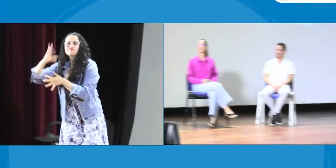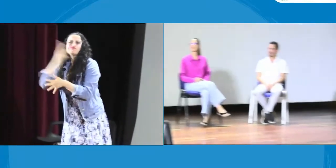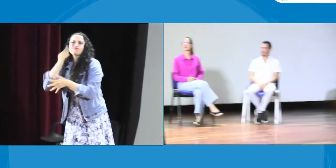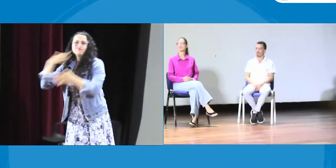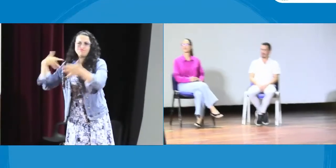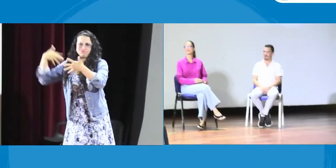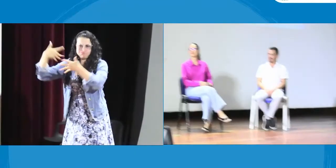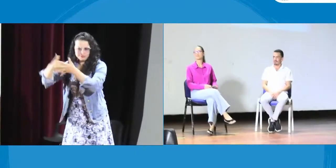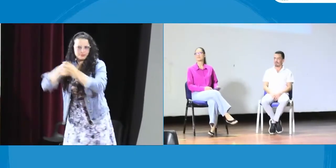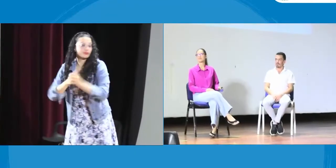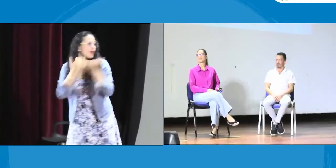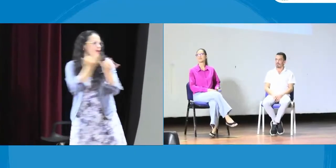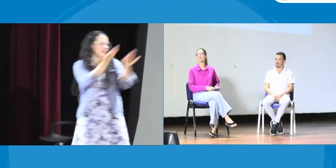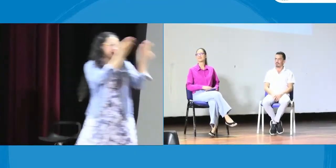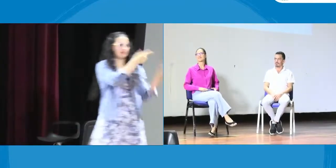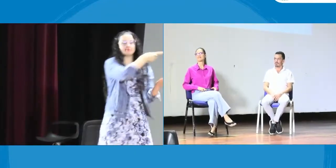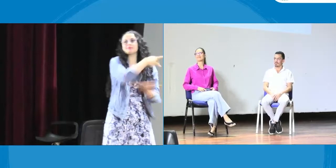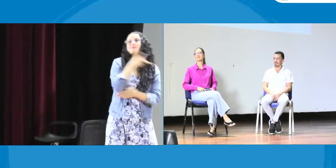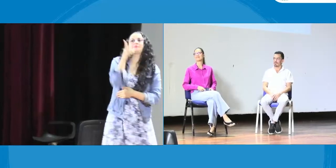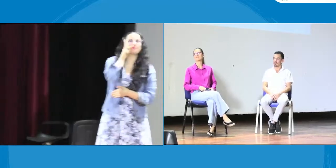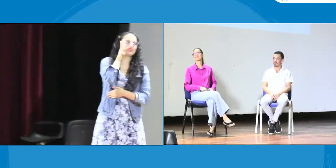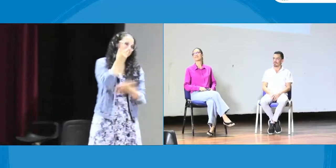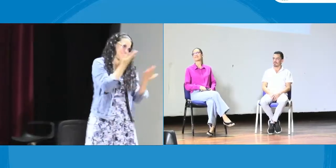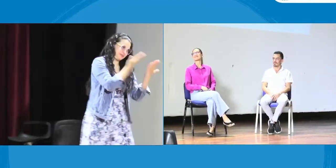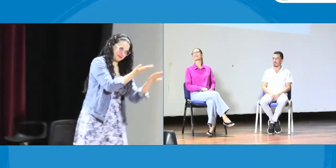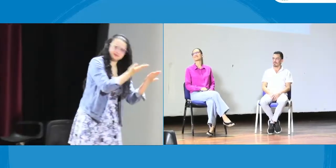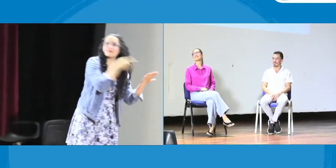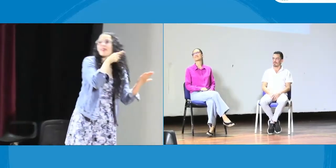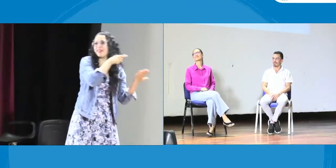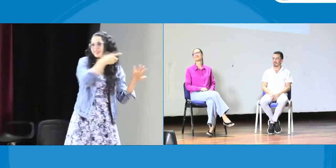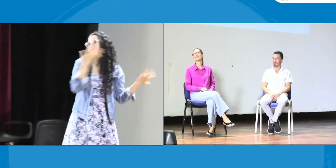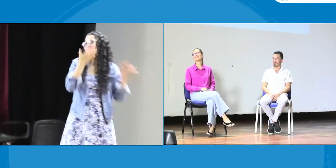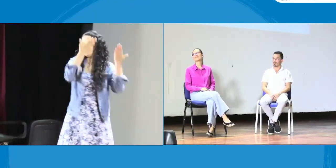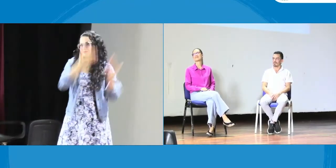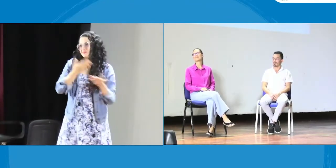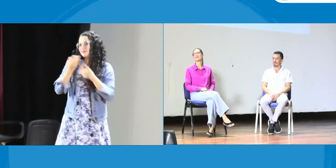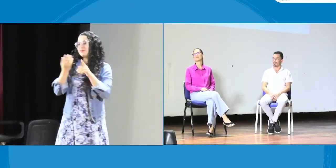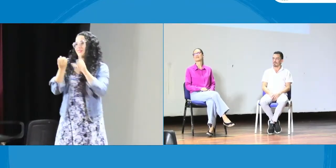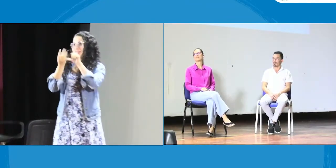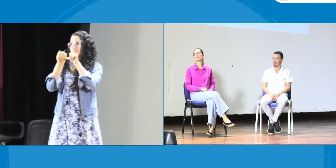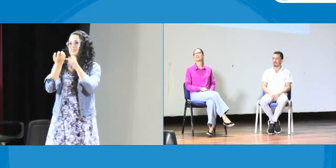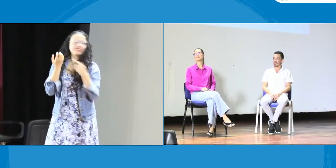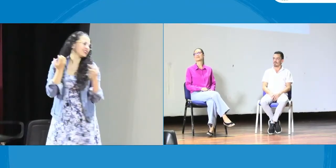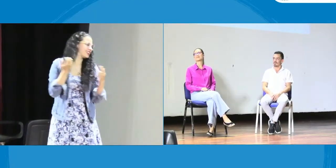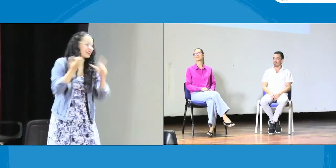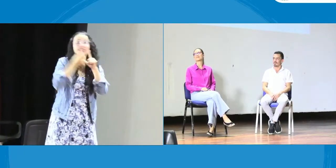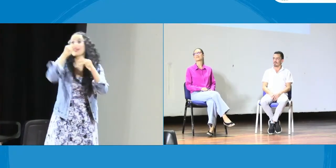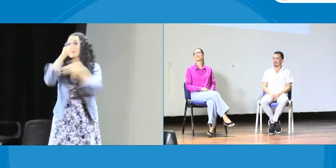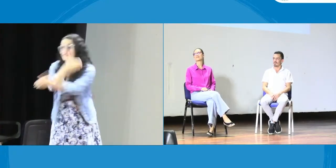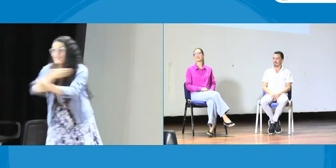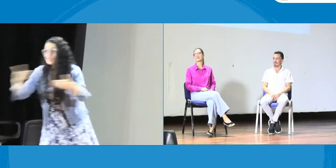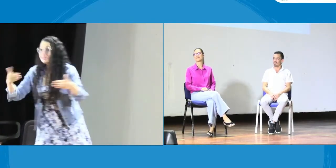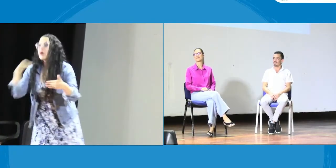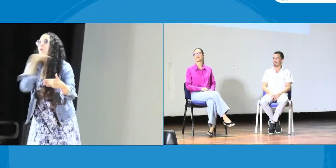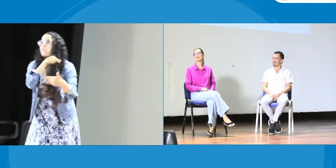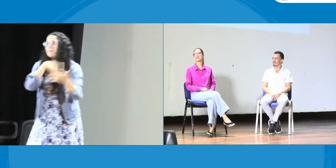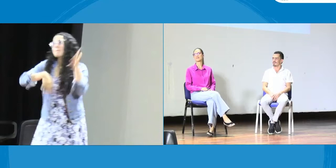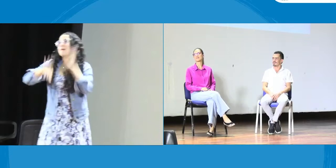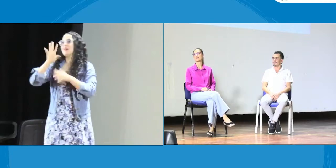Él trabaja en una institución educativa de Bogotá y me acompaña Verónica Morales. Ella es licenciada